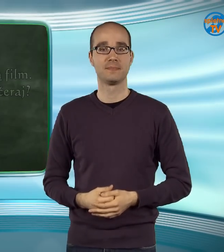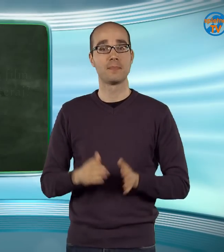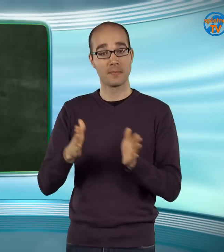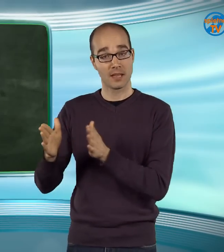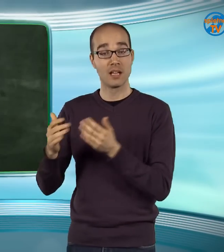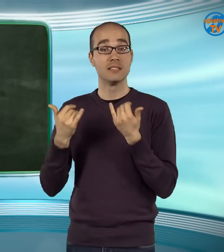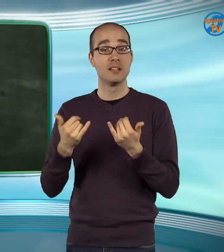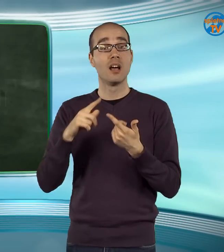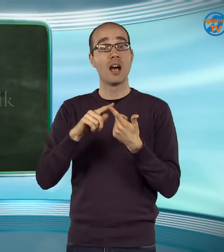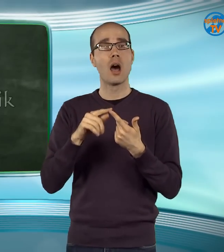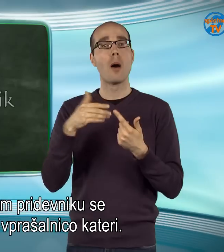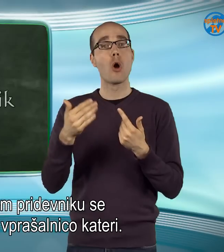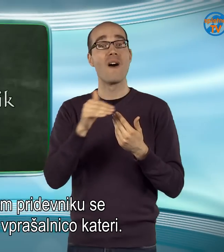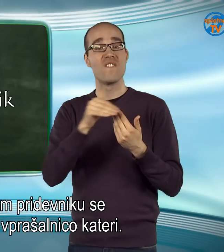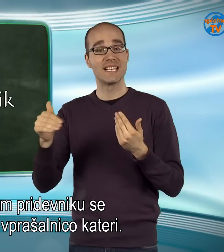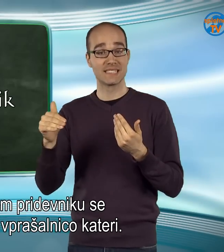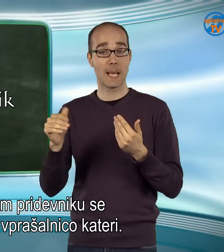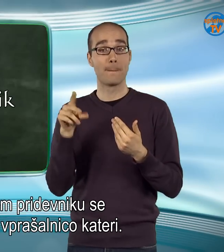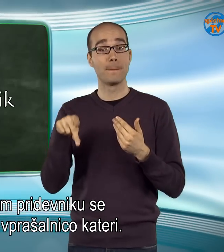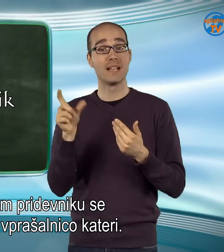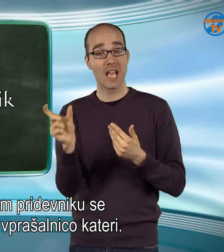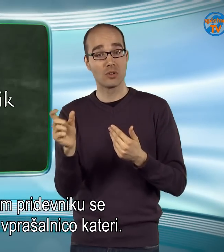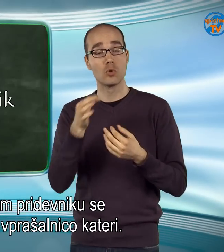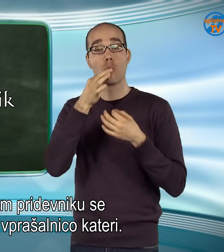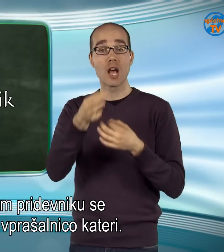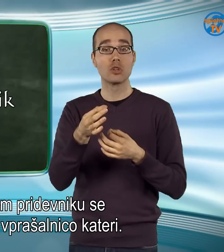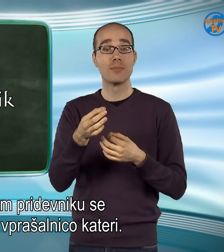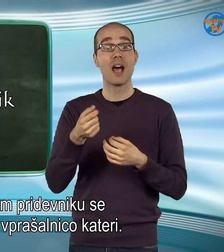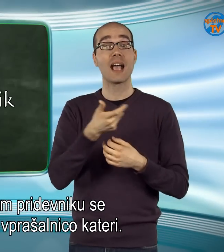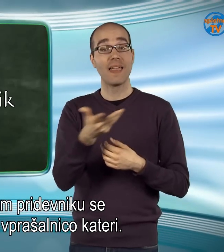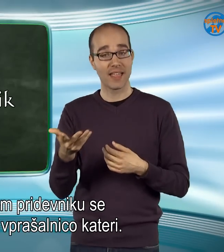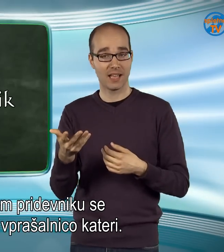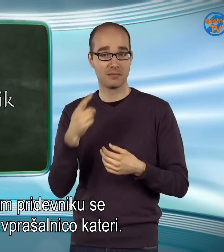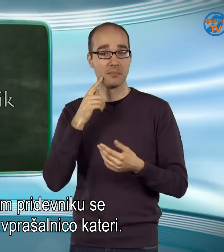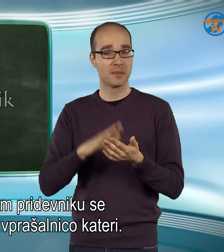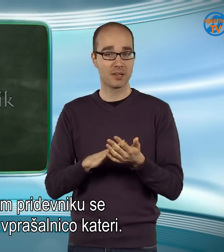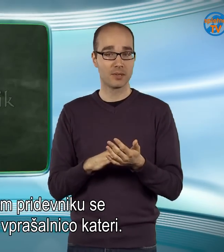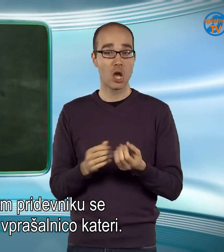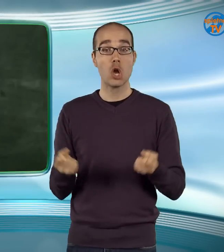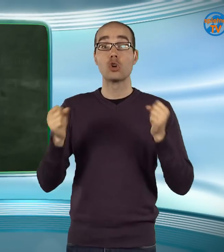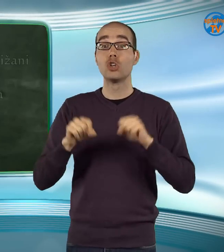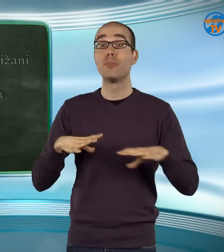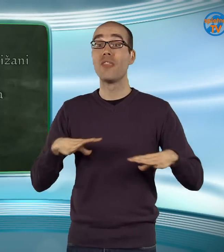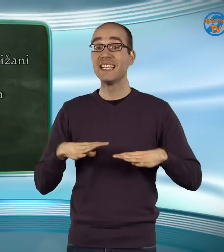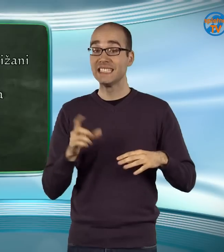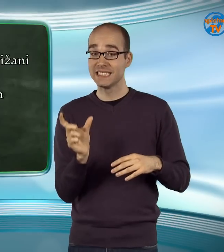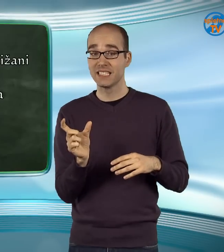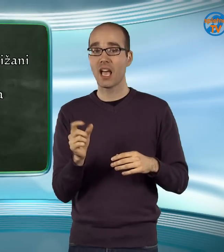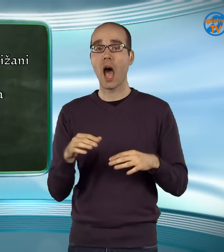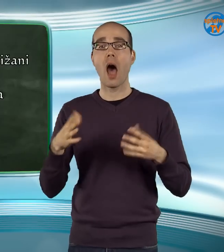Po vrstnem pridevniku se vprašamo z vprašalnico kateri. Primeri, gospodinski aparati